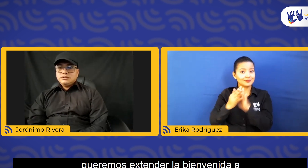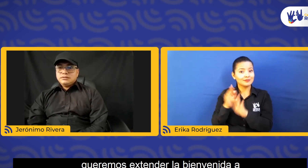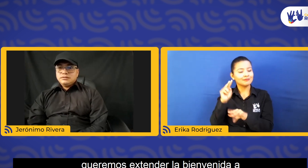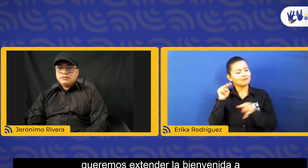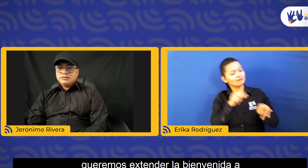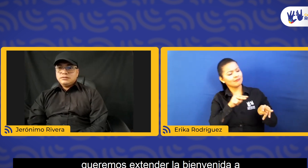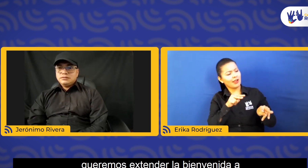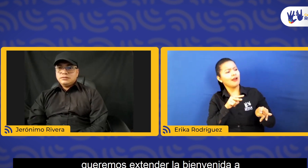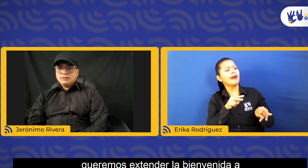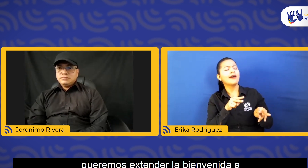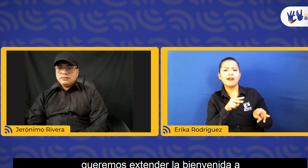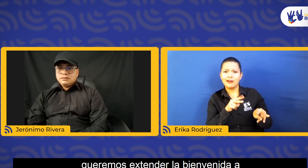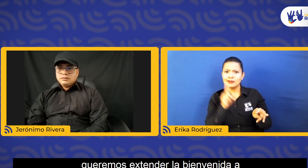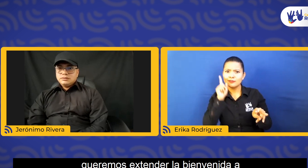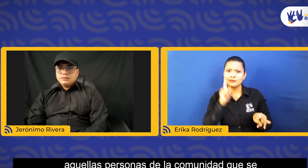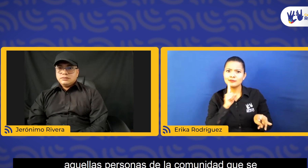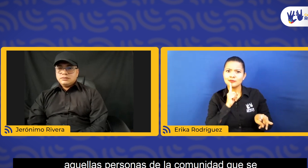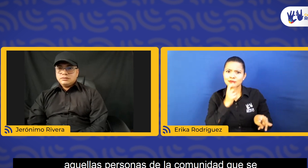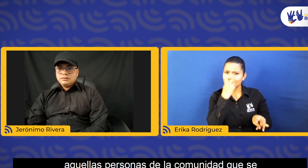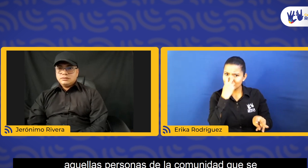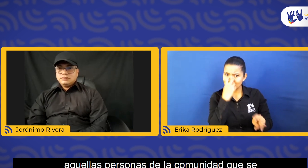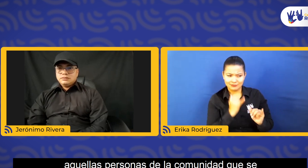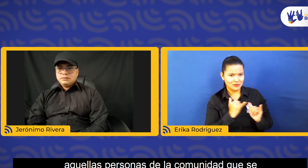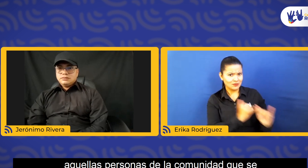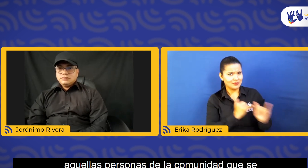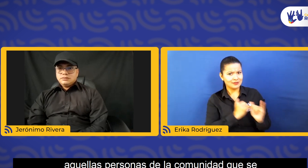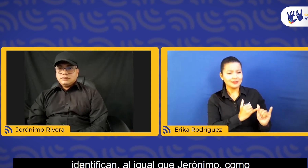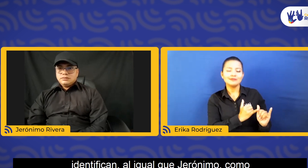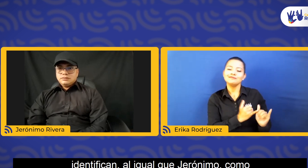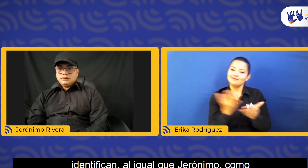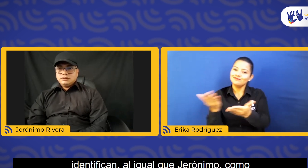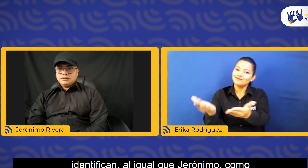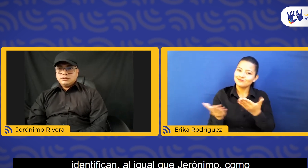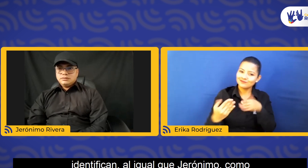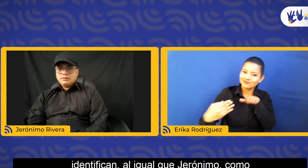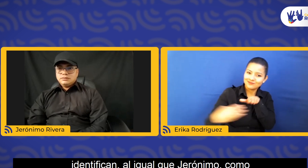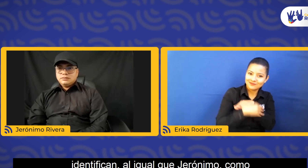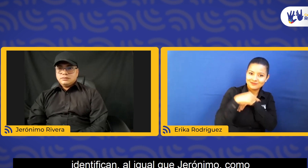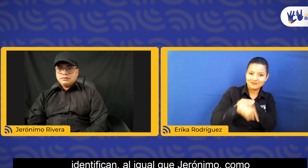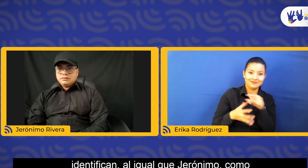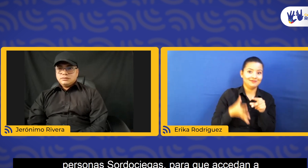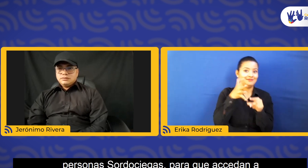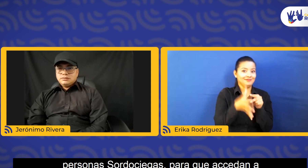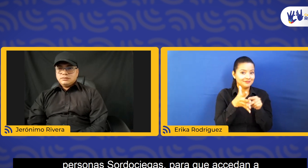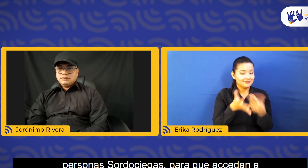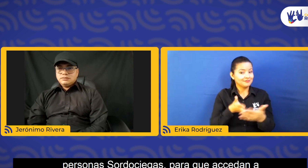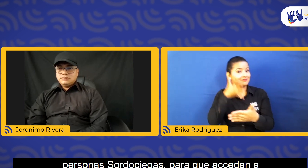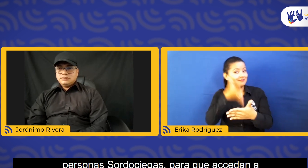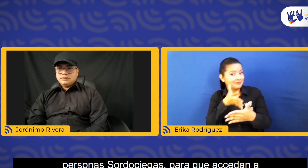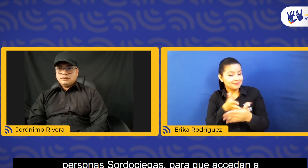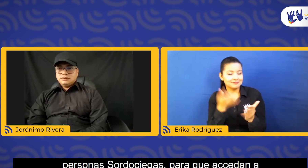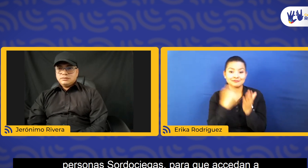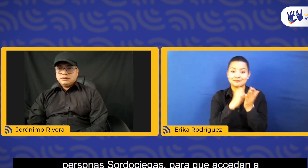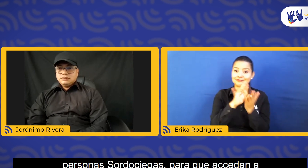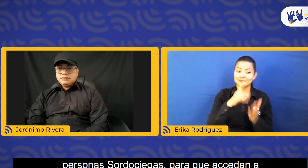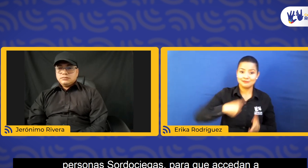historia, queremos extender la bienvenida a aquellas personas de la comunidad que se identifican al igual que Jerónimo como personas sordociegas,